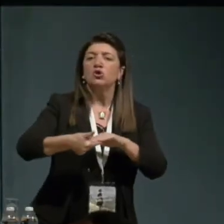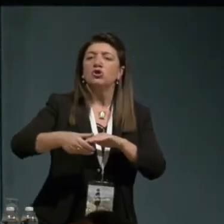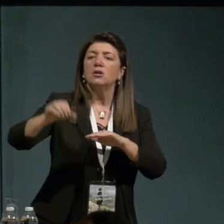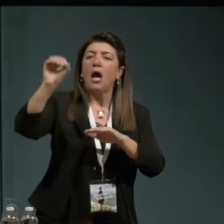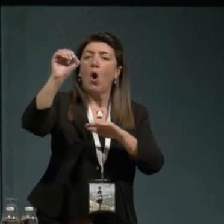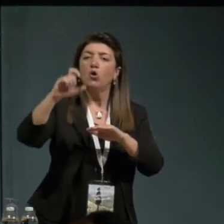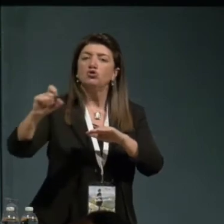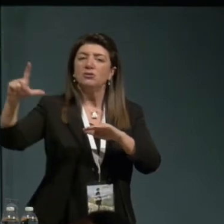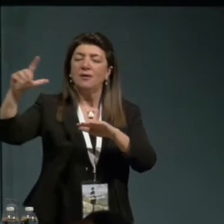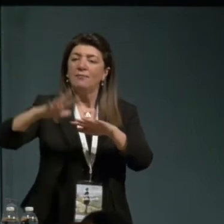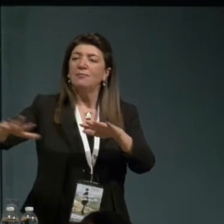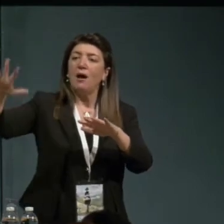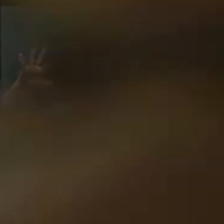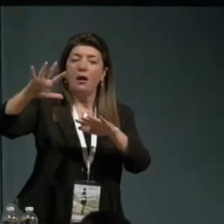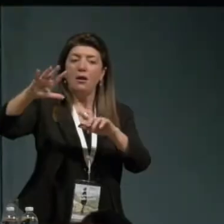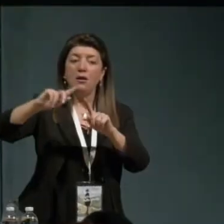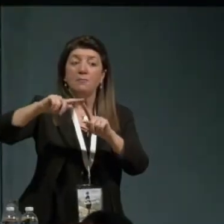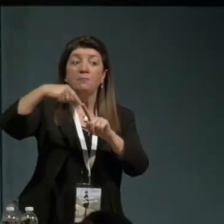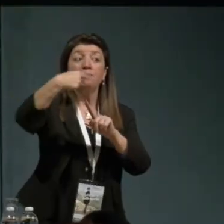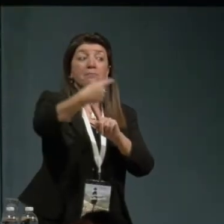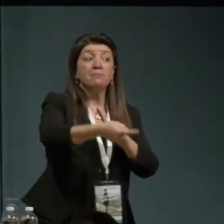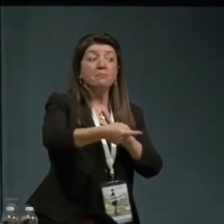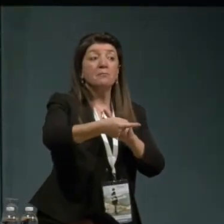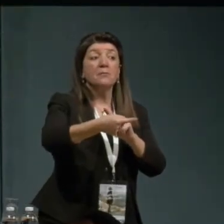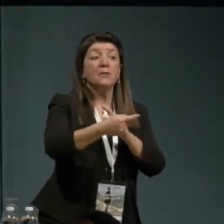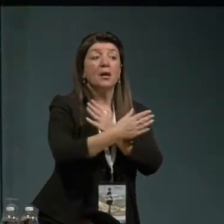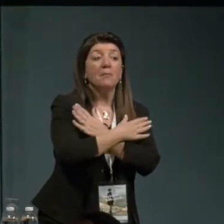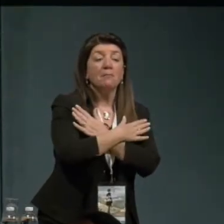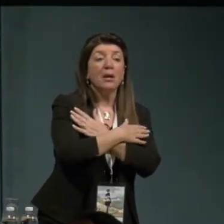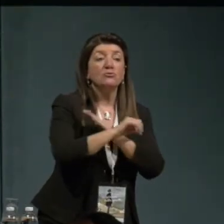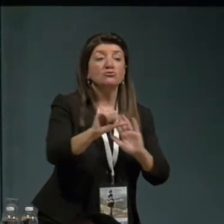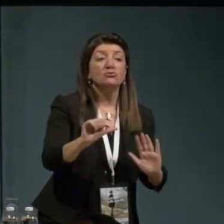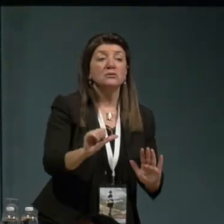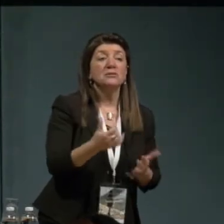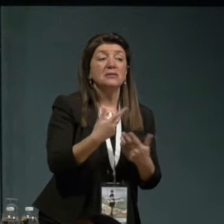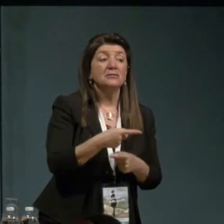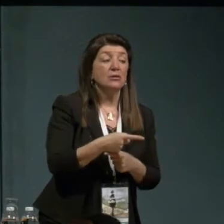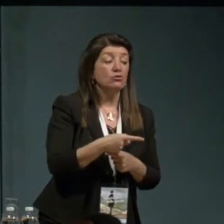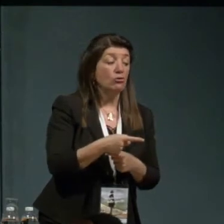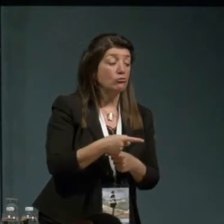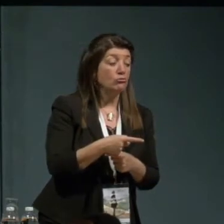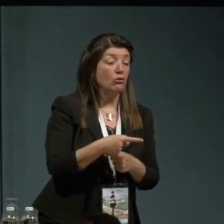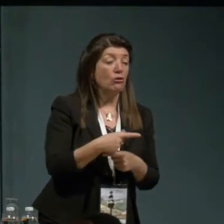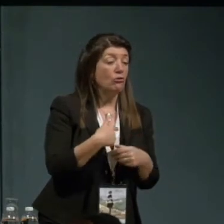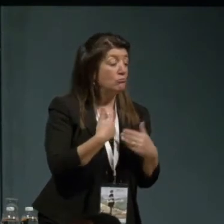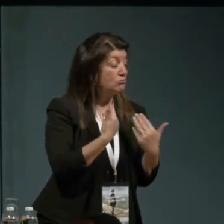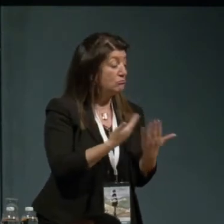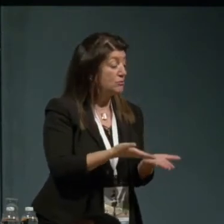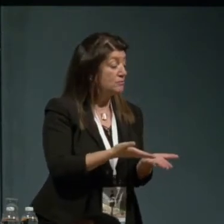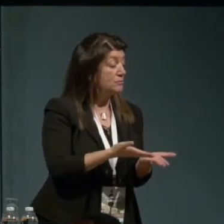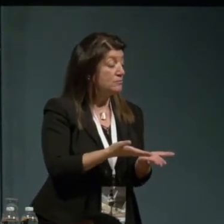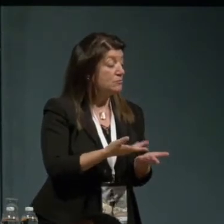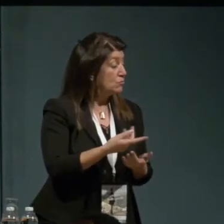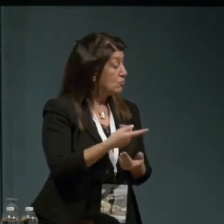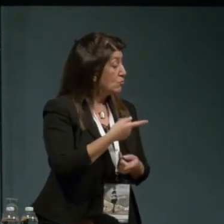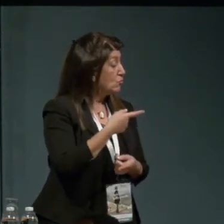68, nel maggio 68, Edgar, tu sei praticamente il